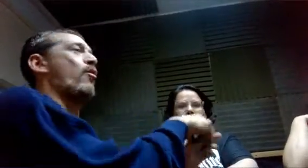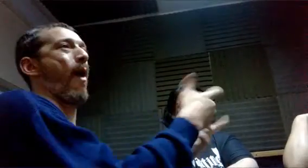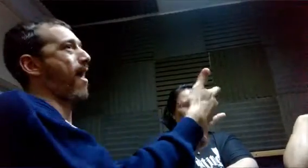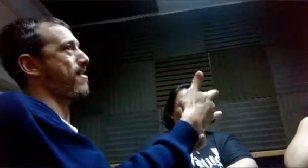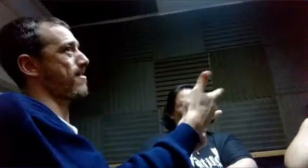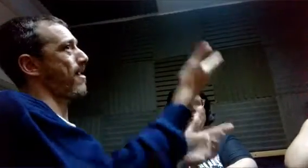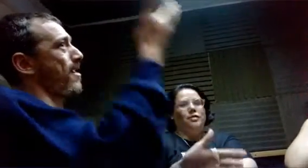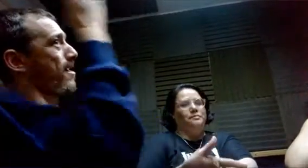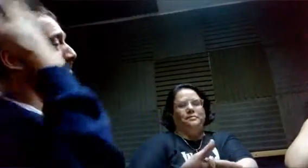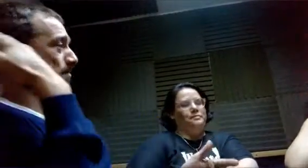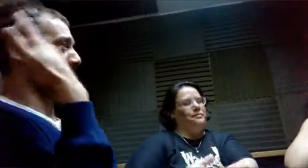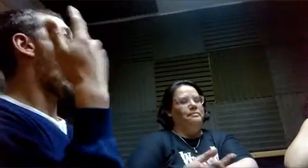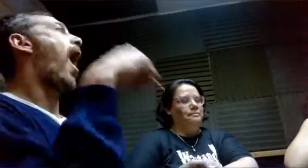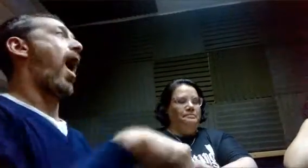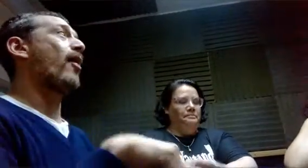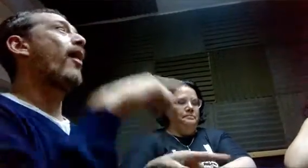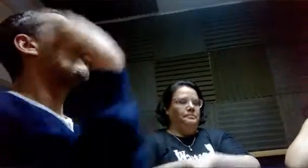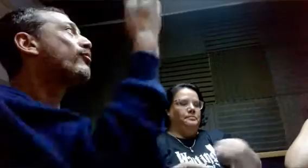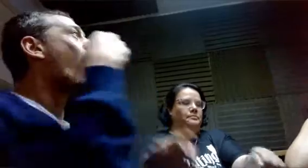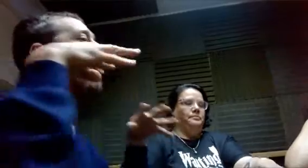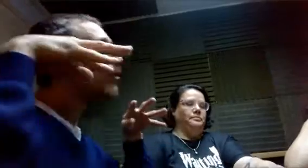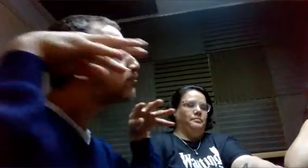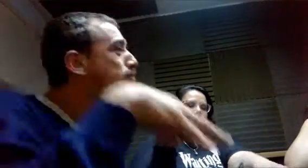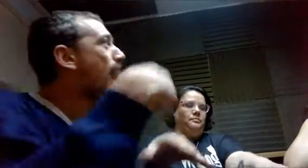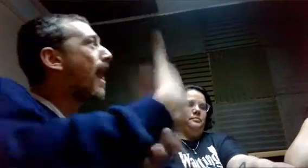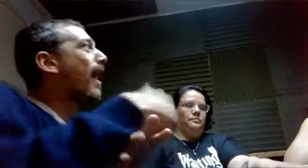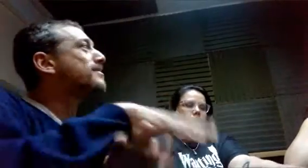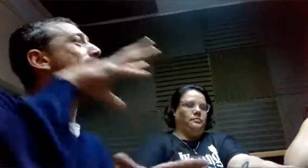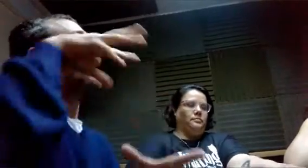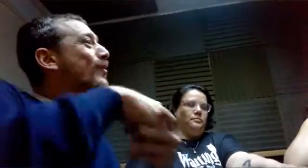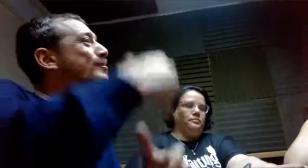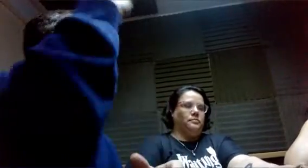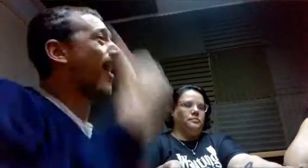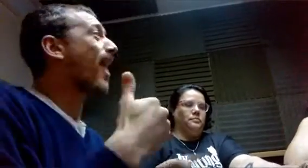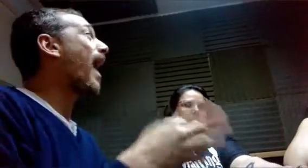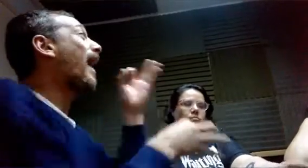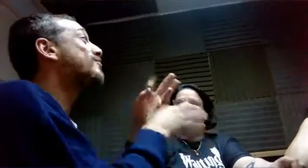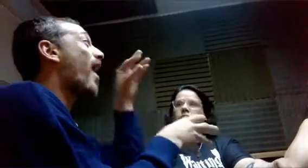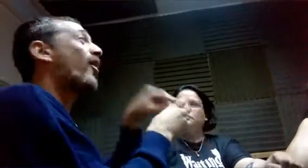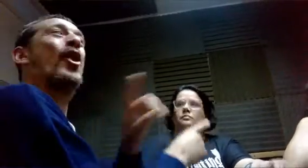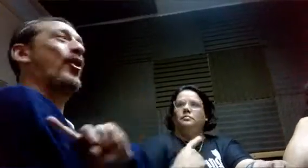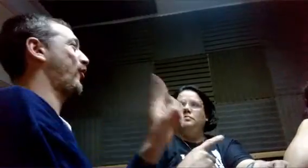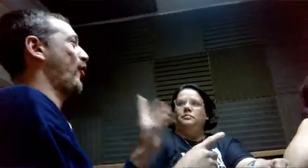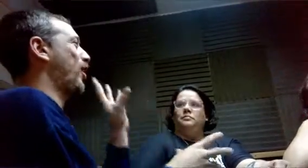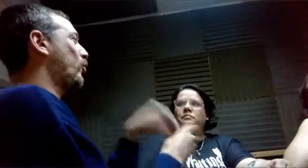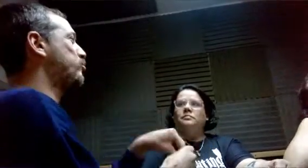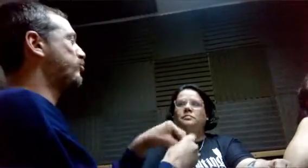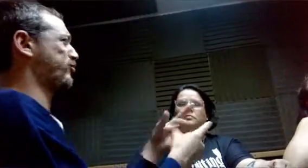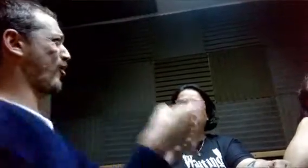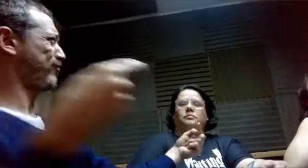había inclusión en este momento. Ahora sí. Ahora hay inclusión. Antes no